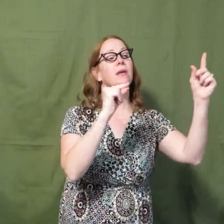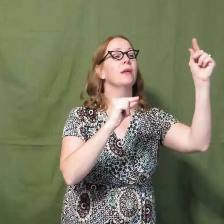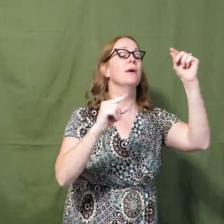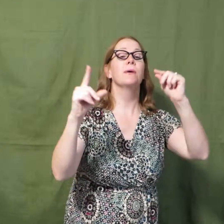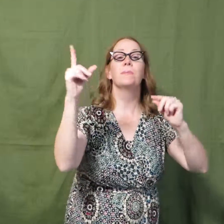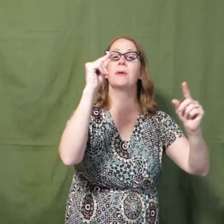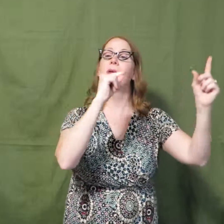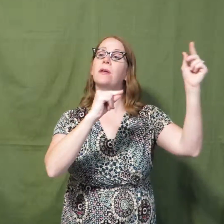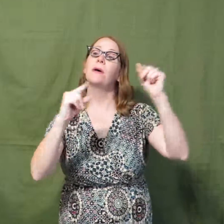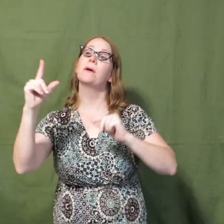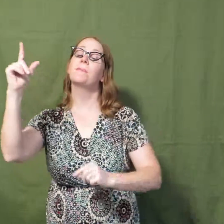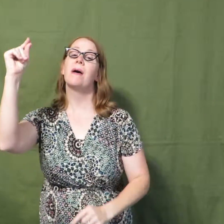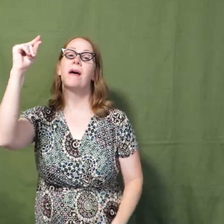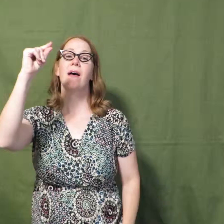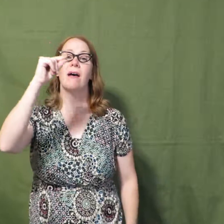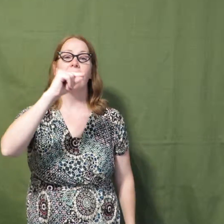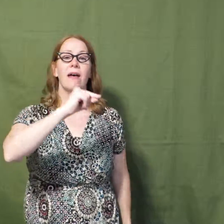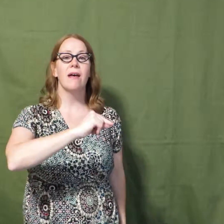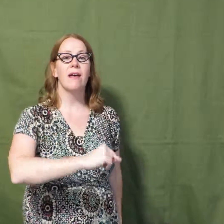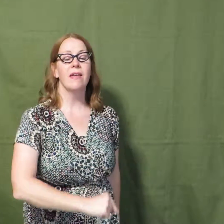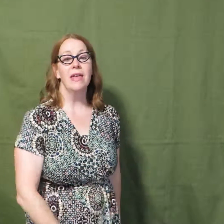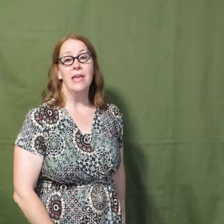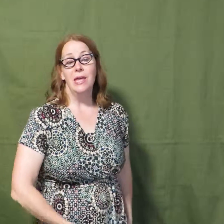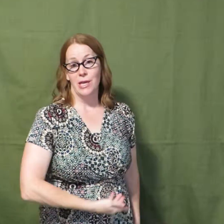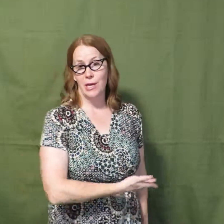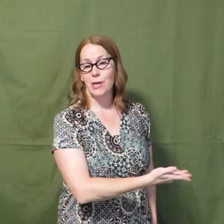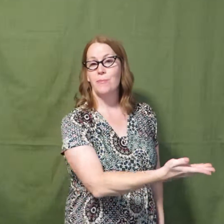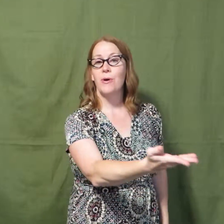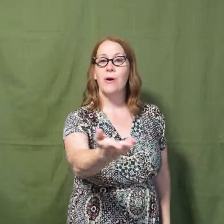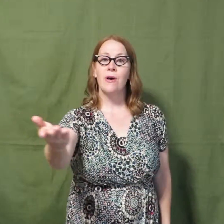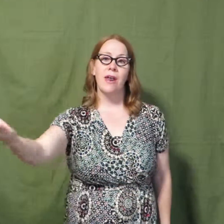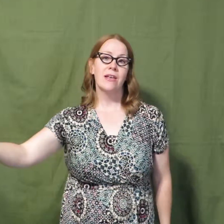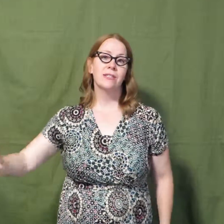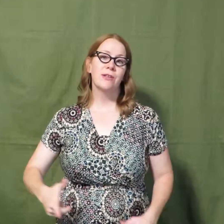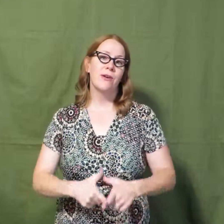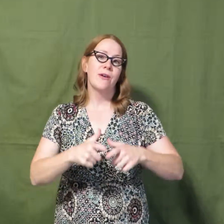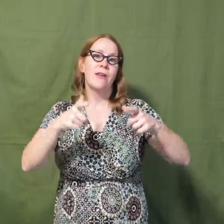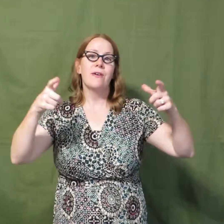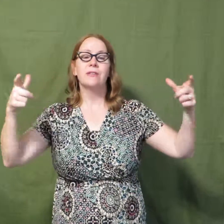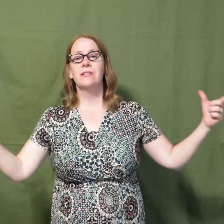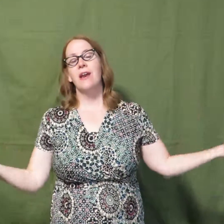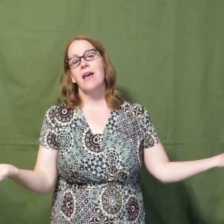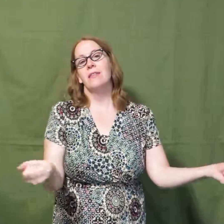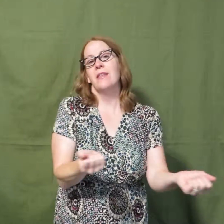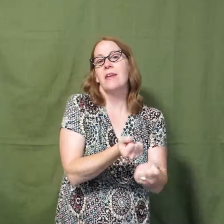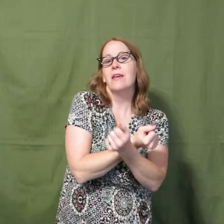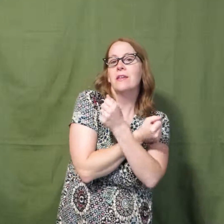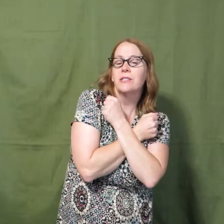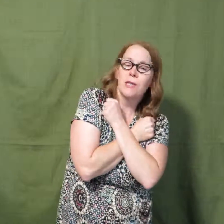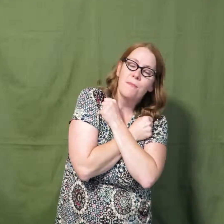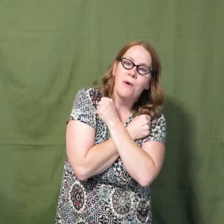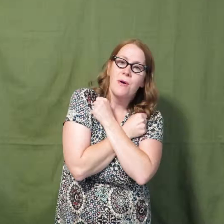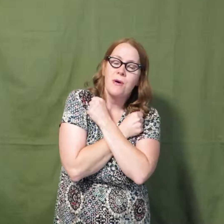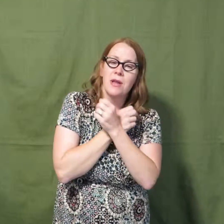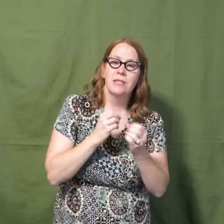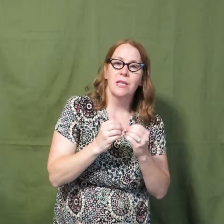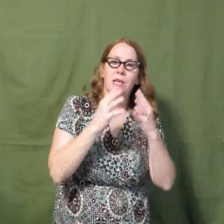Pío, Pío, Pá. Y por eso los grandes amores